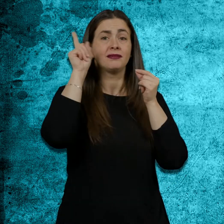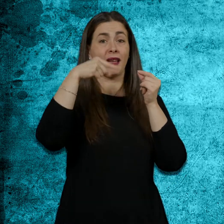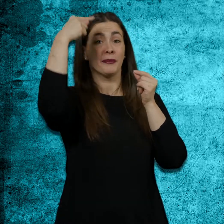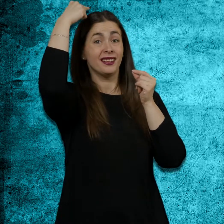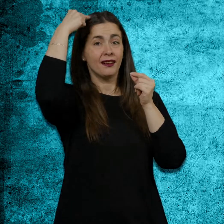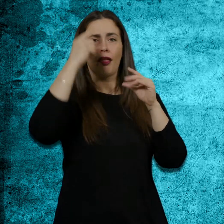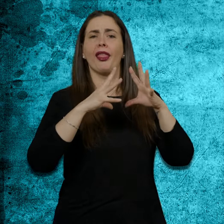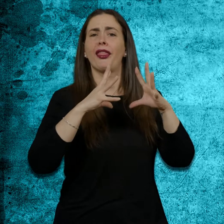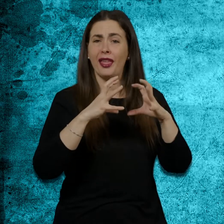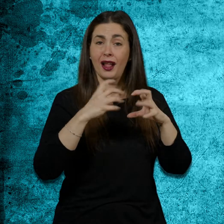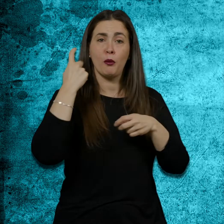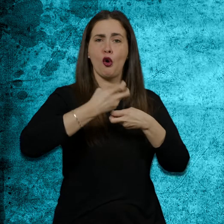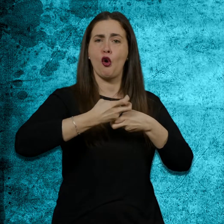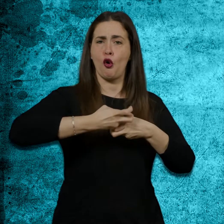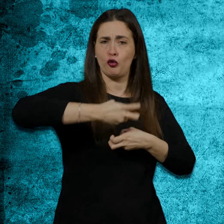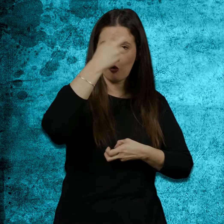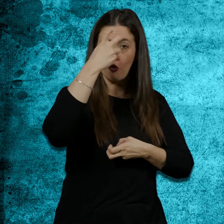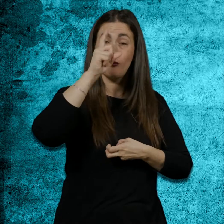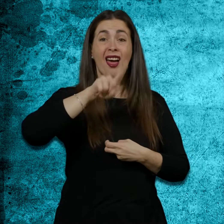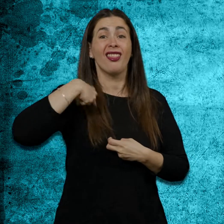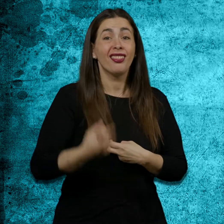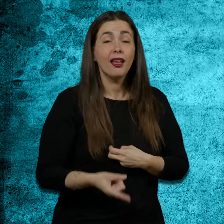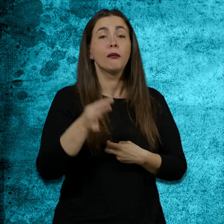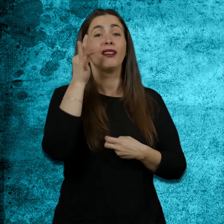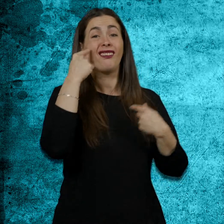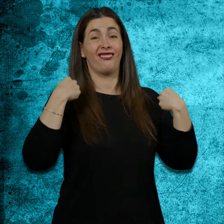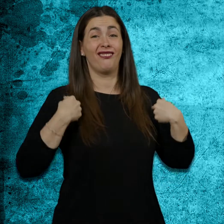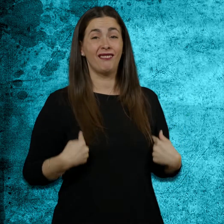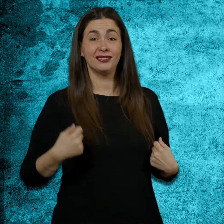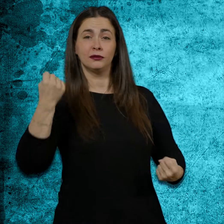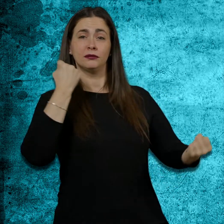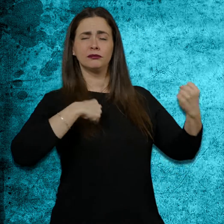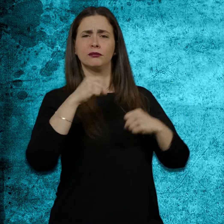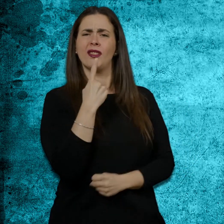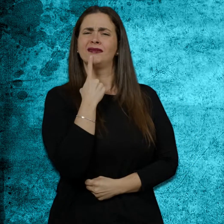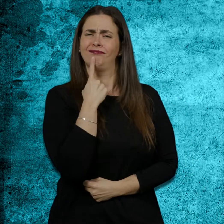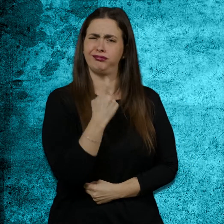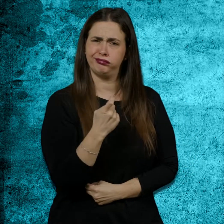Apareixen tumors cutanis i també en el cervell i la columna, i es van perdent facultats físiques.